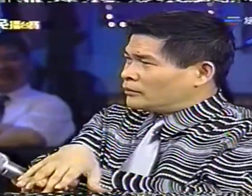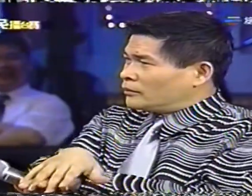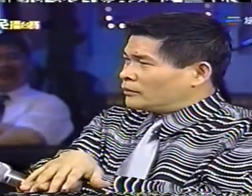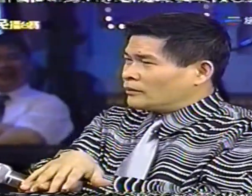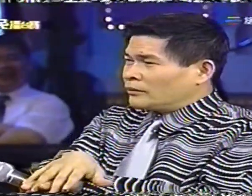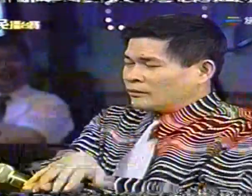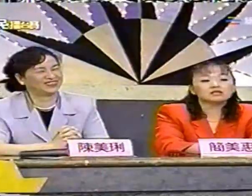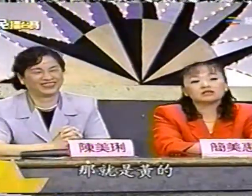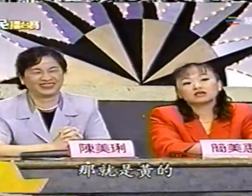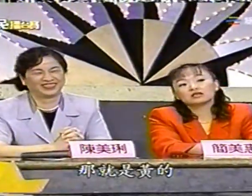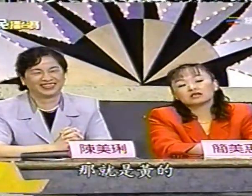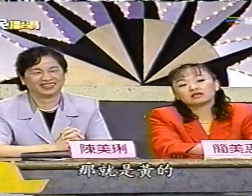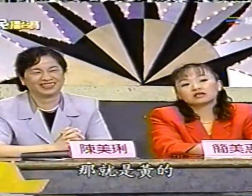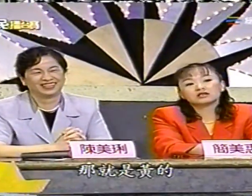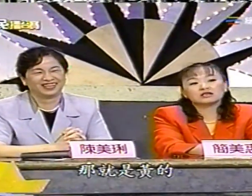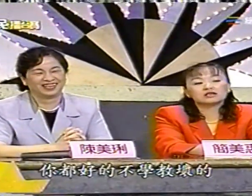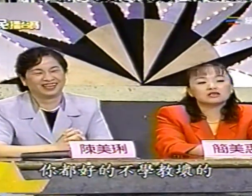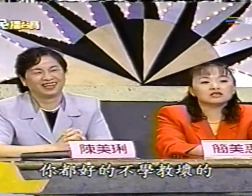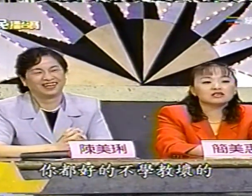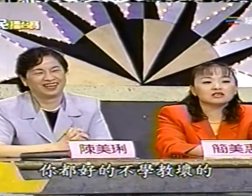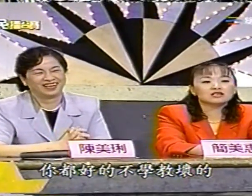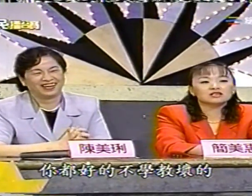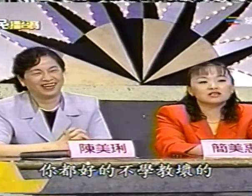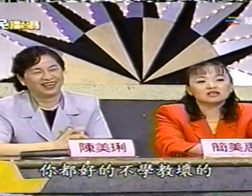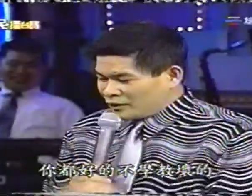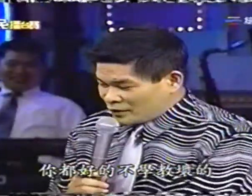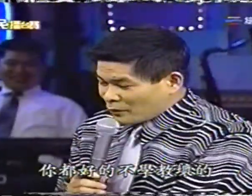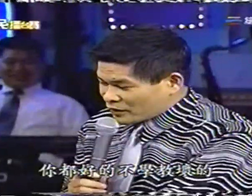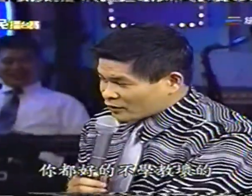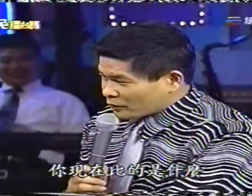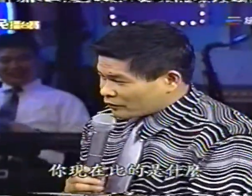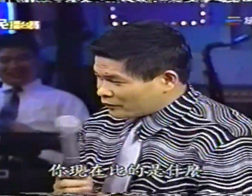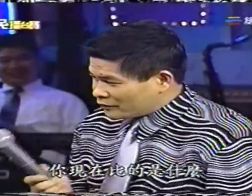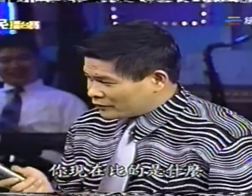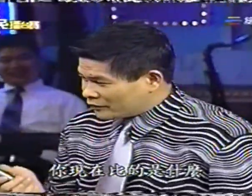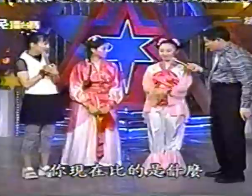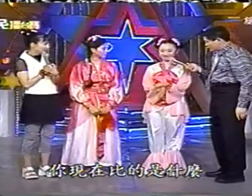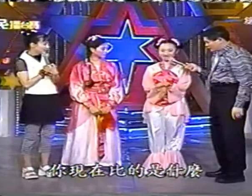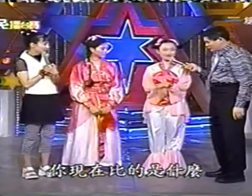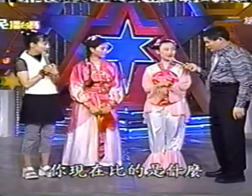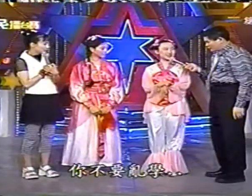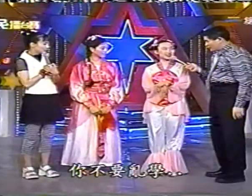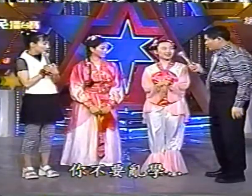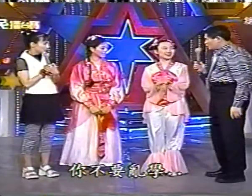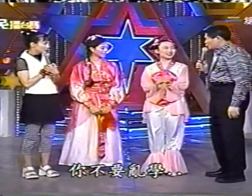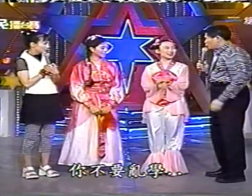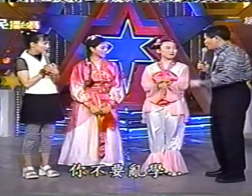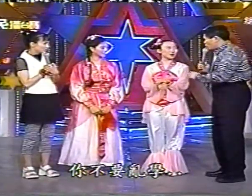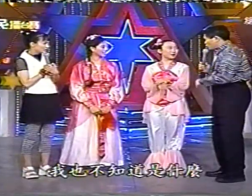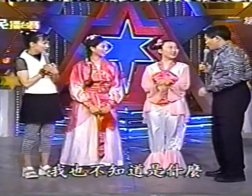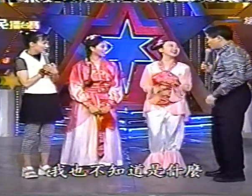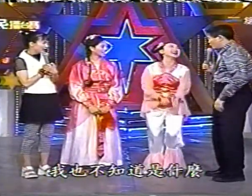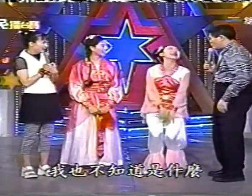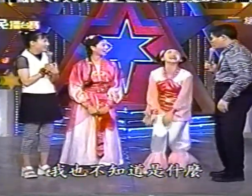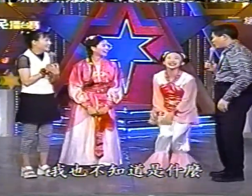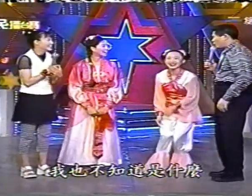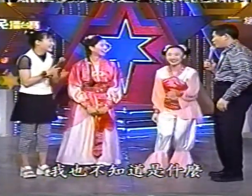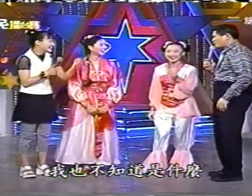那就是黃的你說好的不學教壞的你在別是什麼我在想你你不要亂學你不要亂學 我也不知道